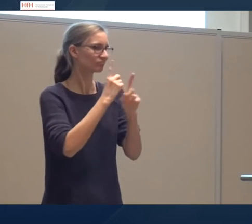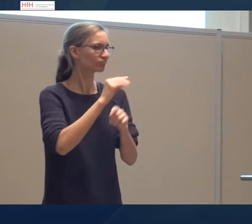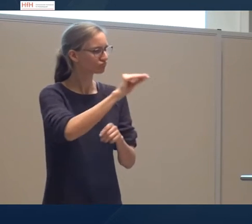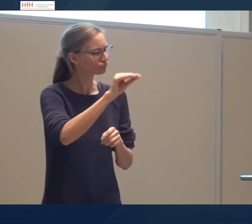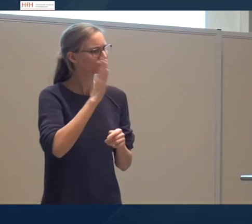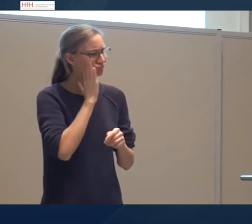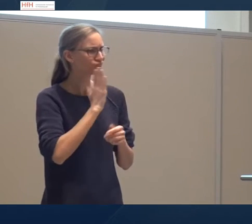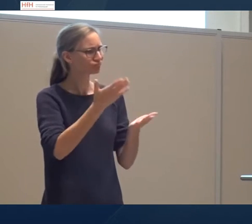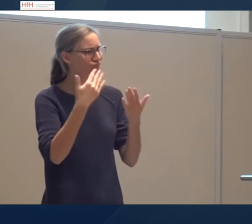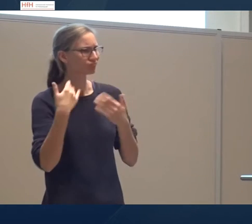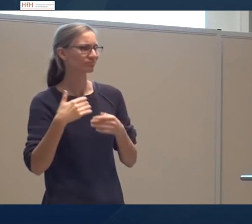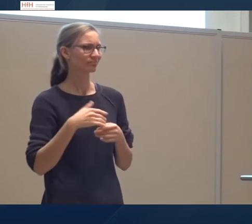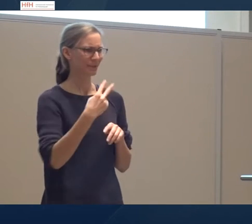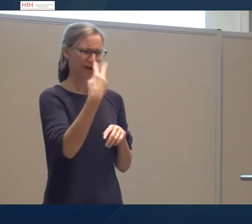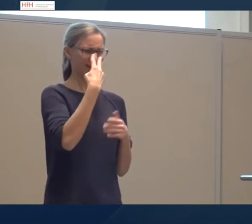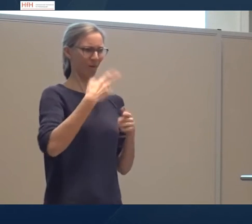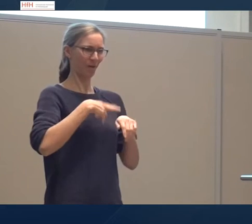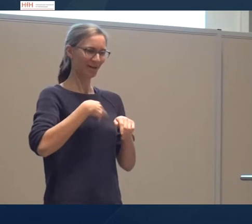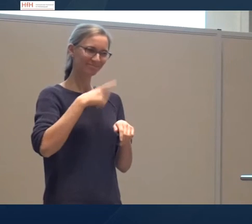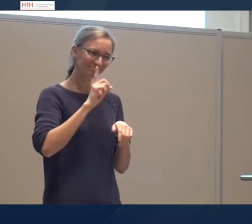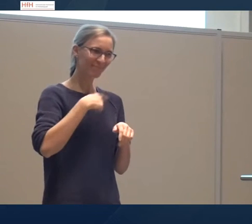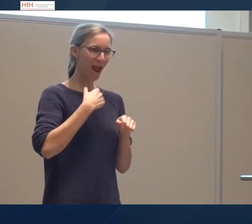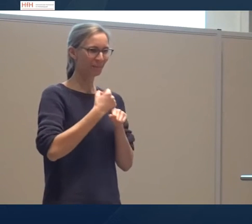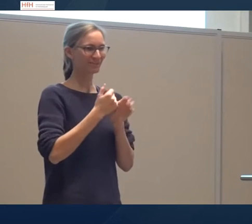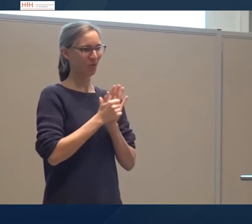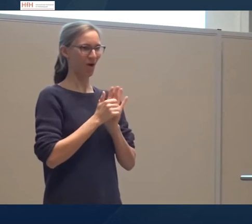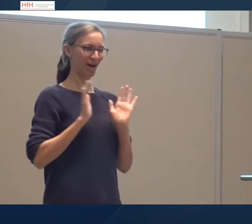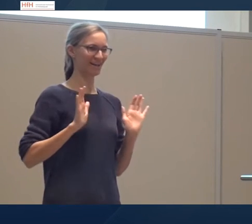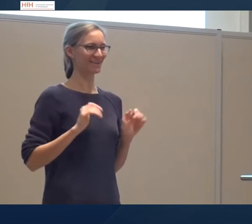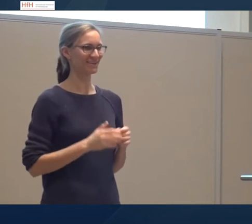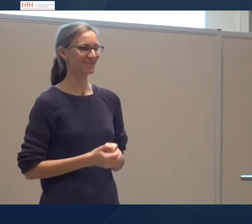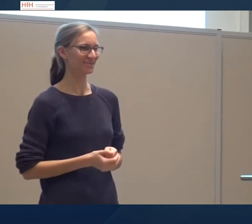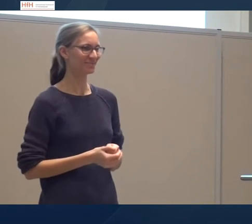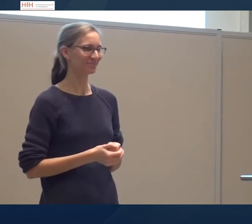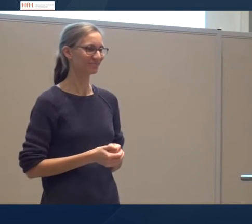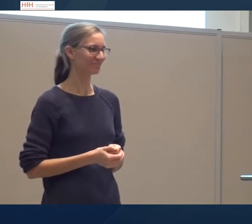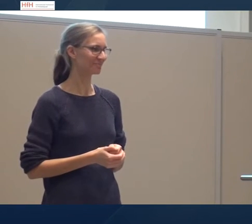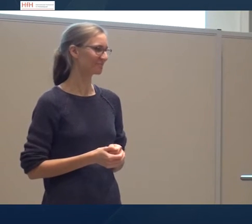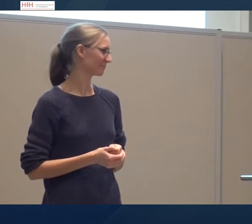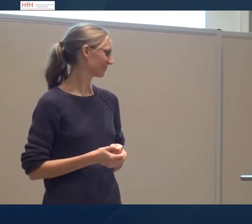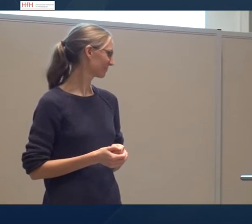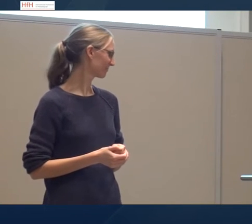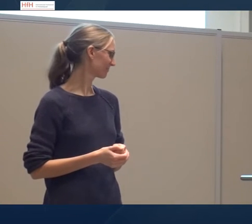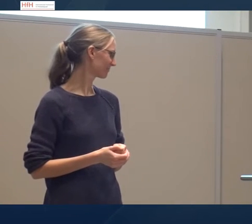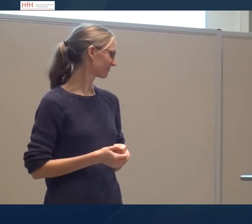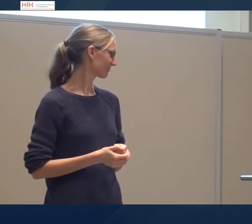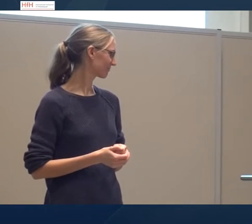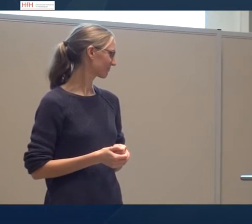musste ich transparent machen, dass ich jetzt diese Anfrage mache als wissenschaftliche